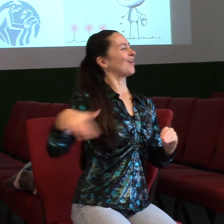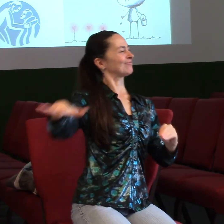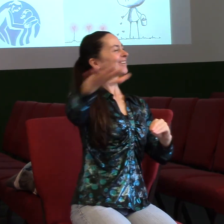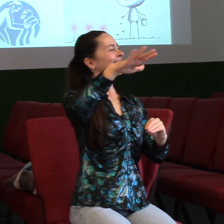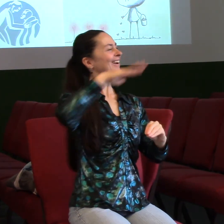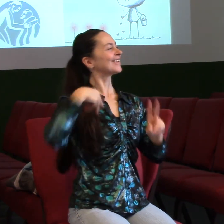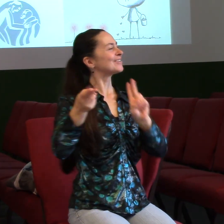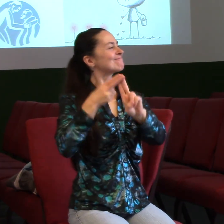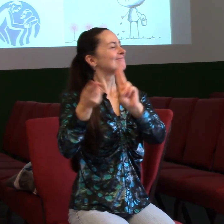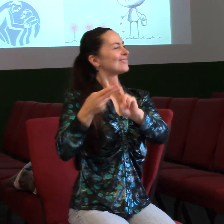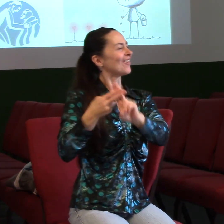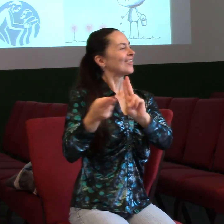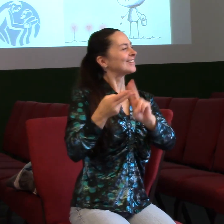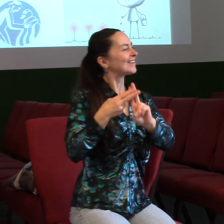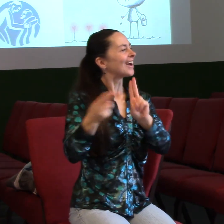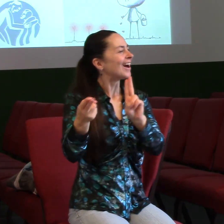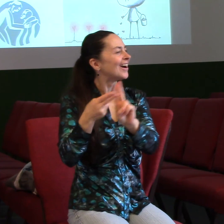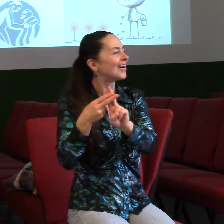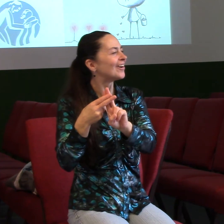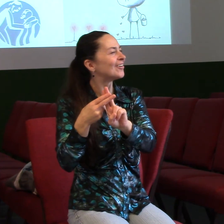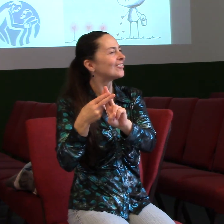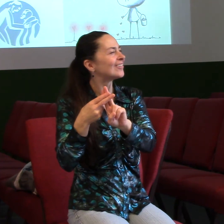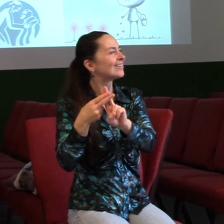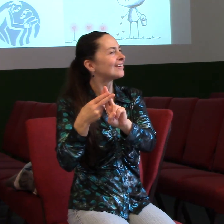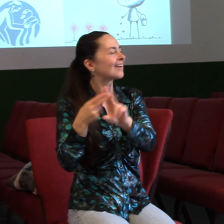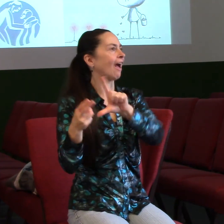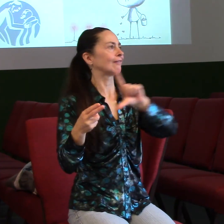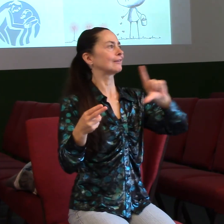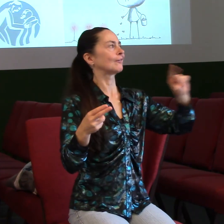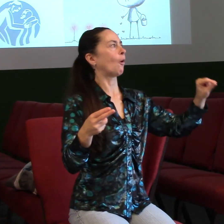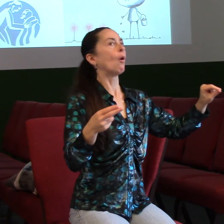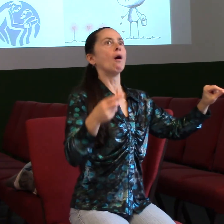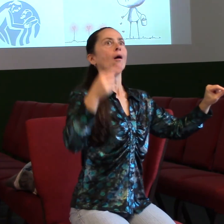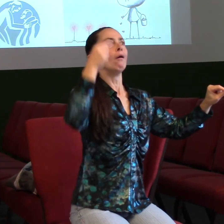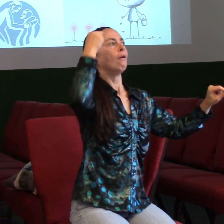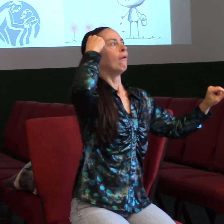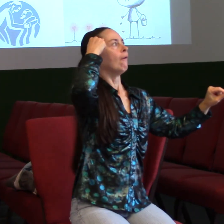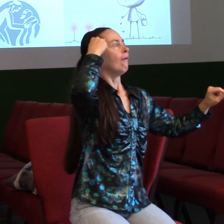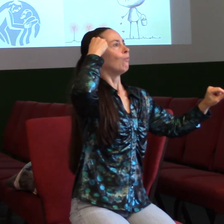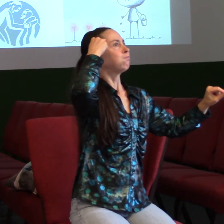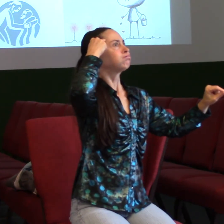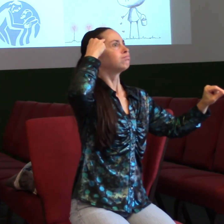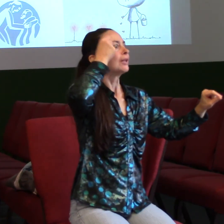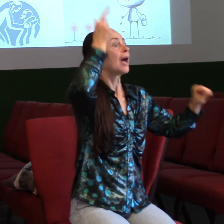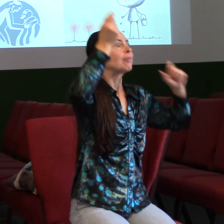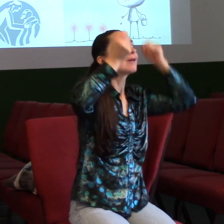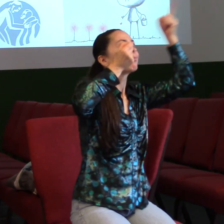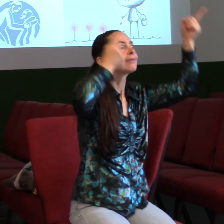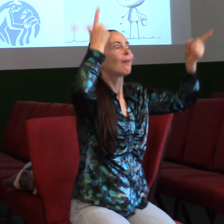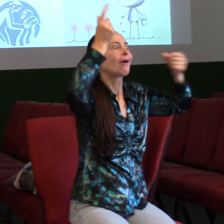setkání odcházím a mám hlavu nabitou nápadama, co bych mohl dělat. Cítím se, že někdo si váží toho, co